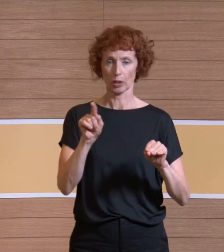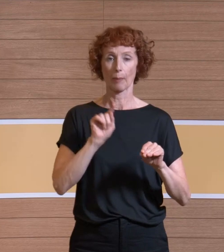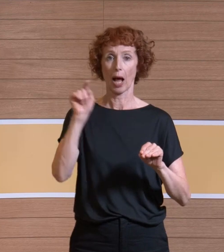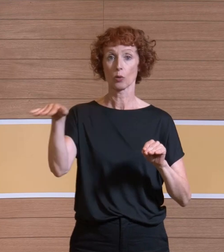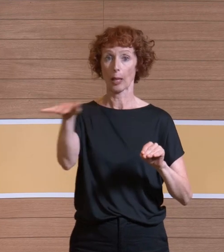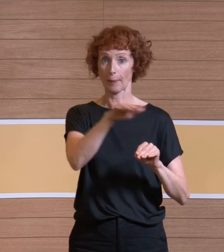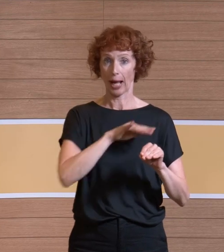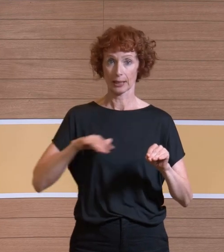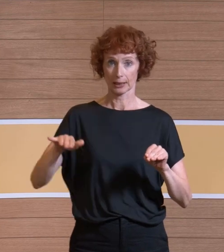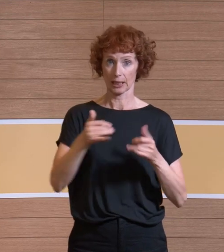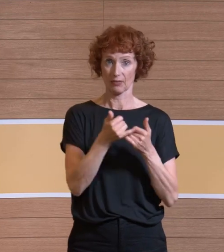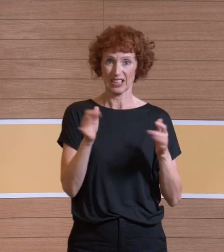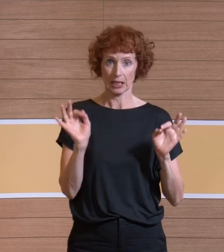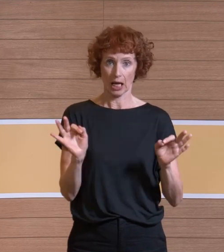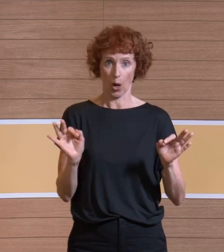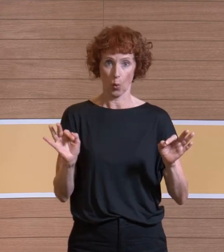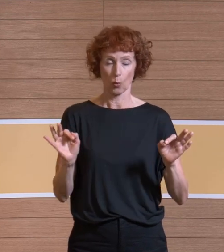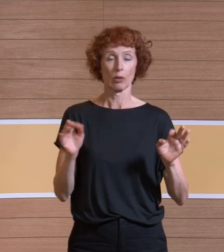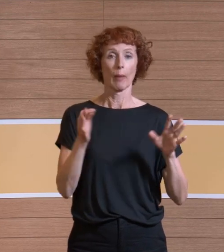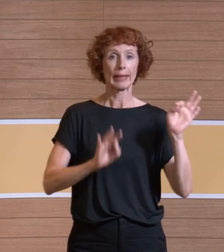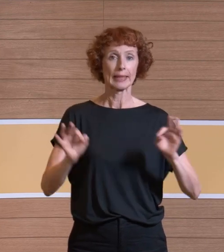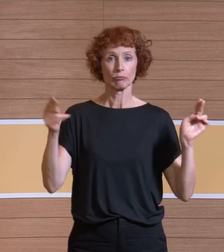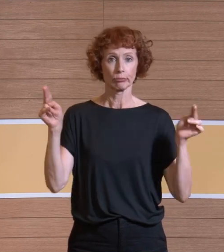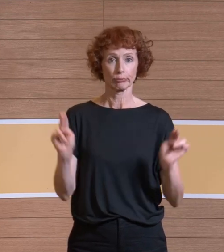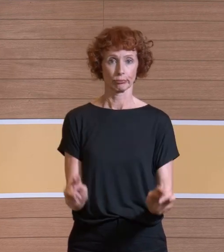reduzieren.